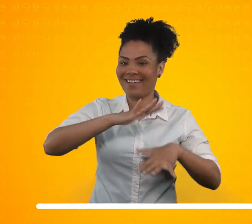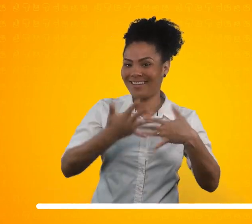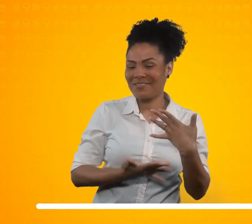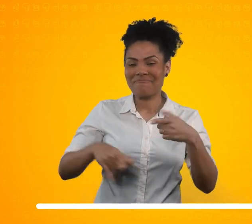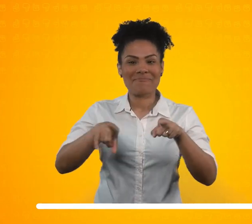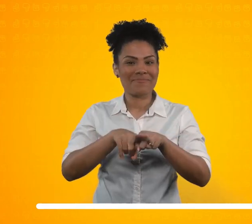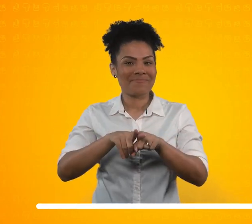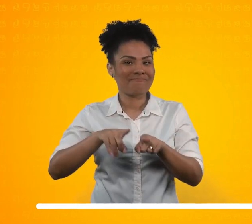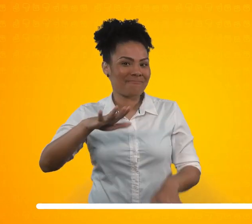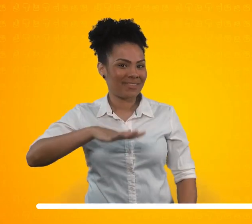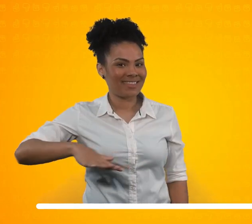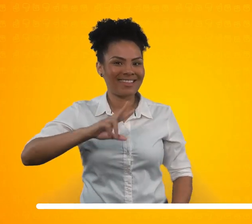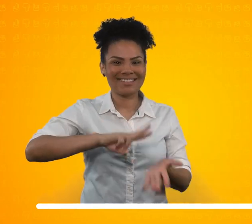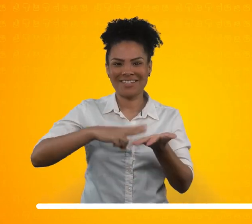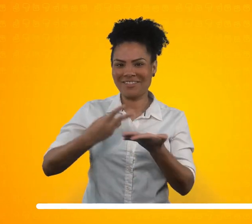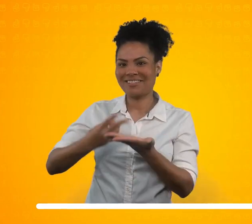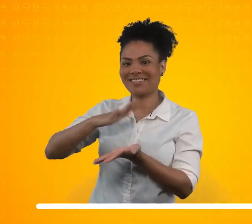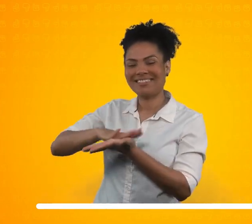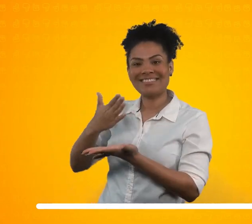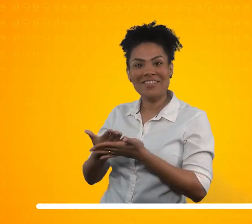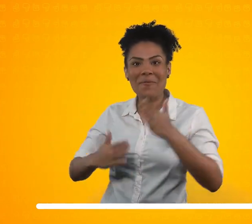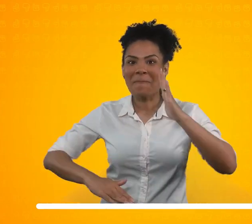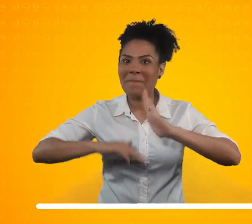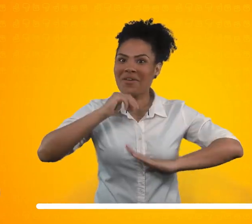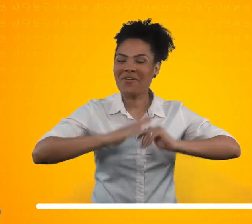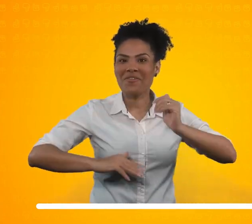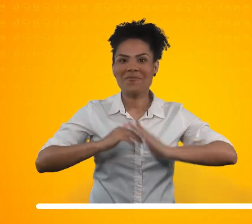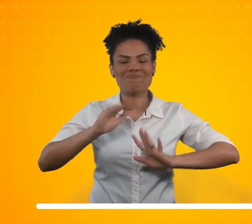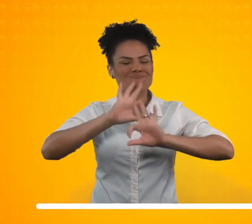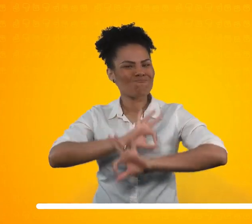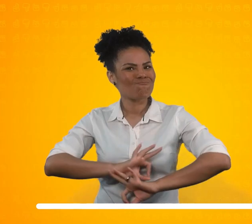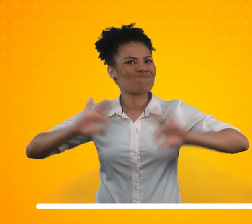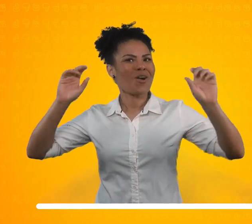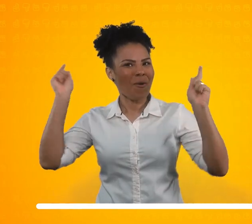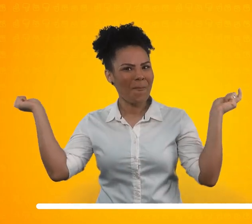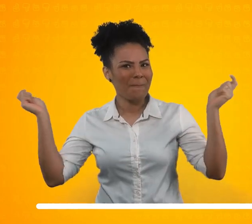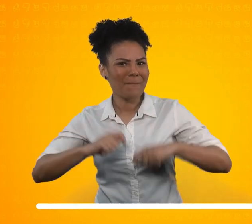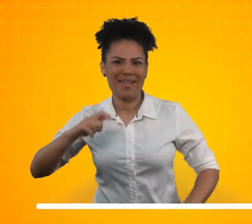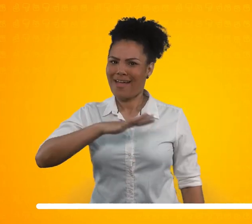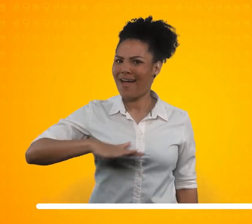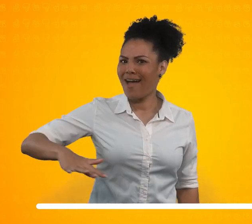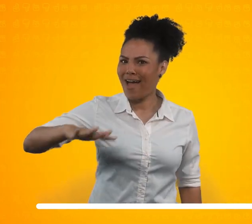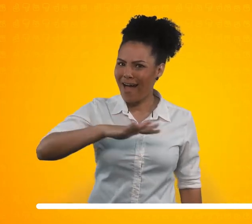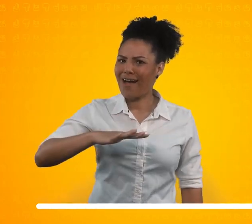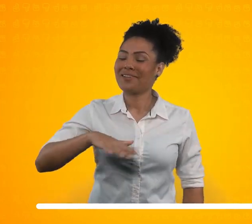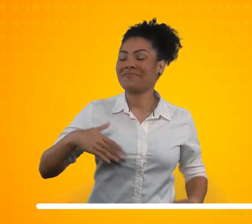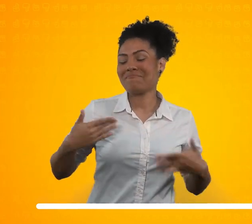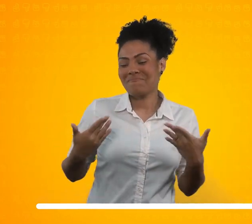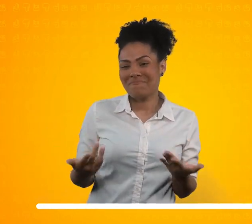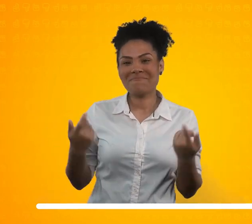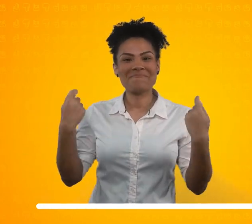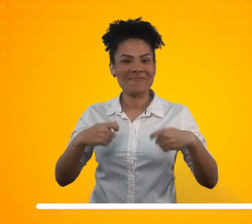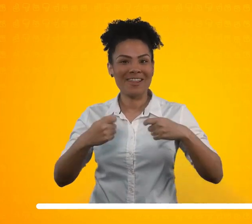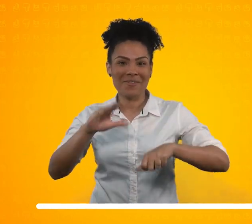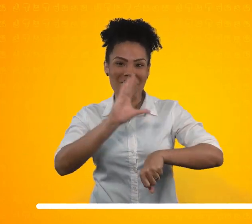tradução e interpretação, e ser um profissional competente nessa área, faça um dos cursos de